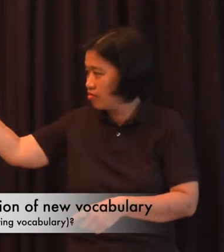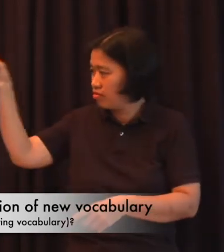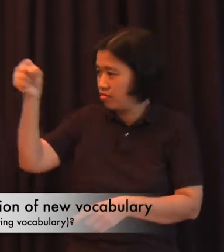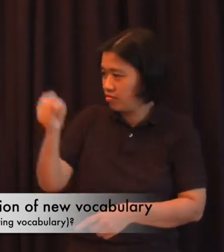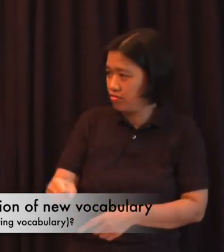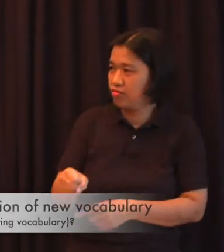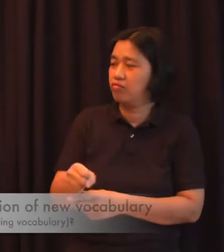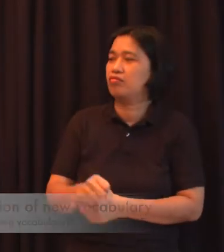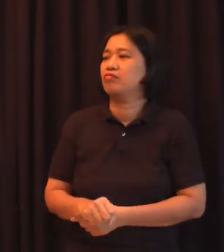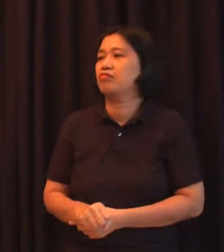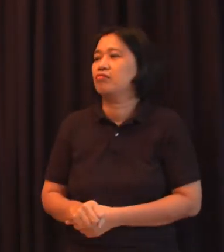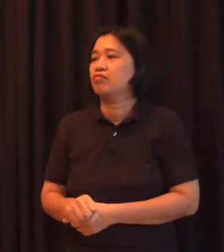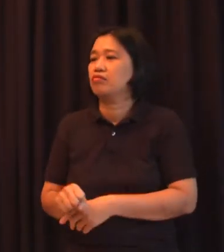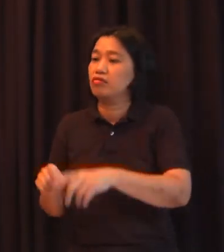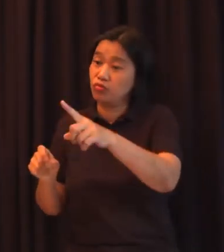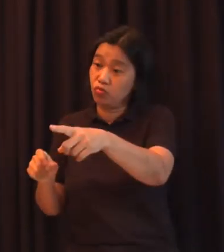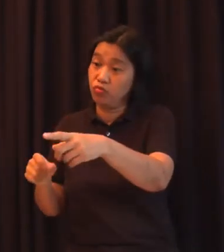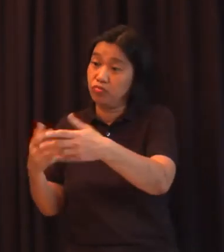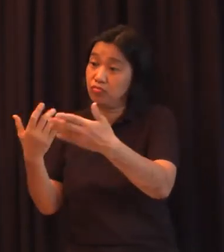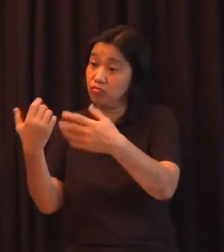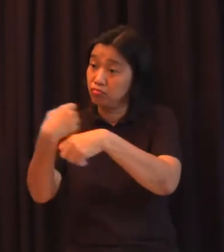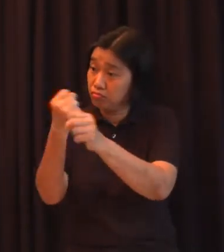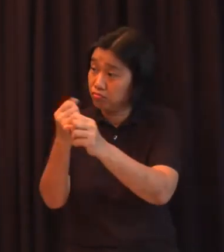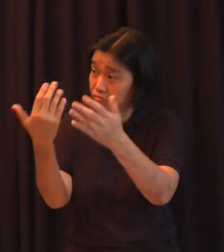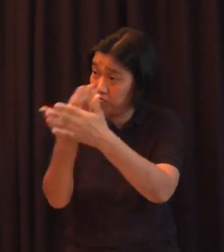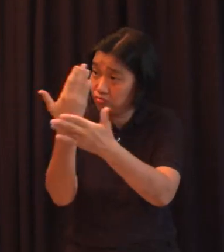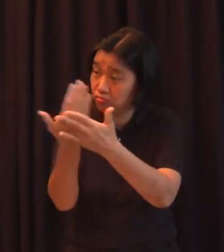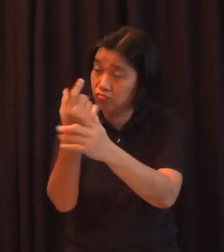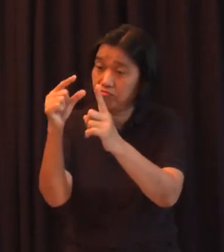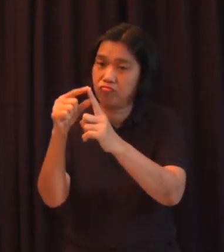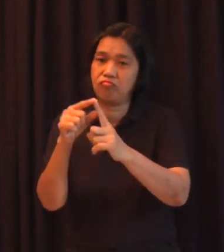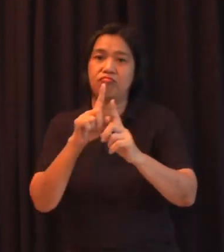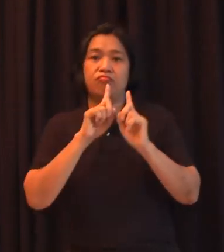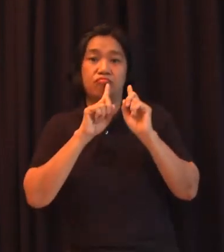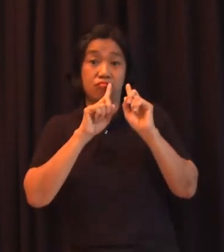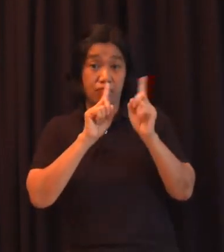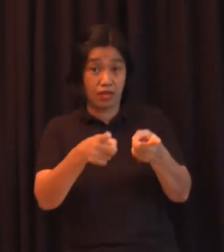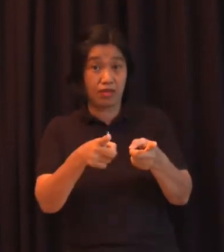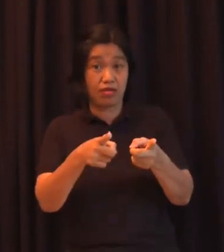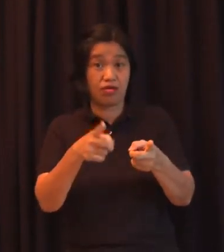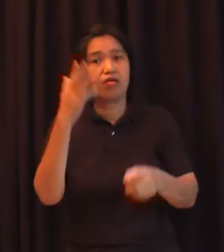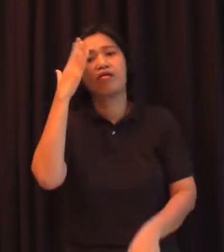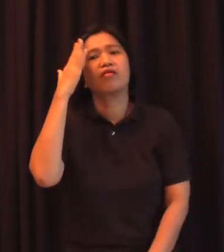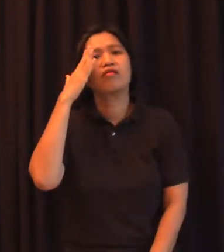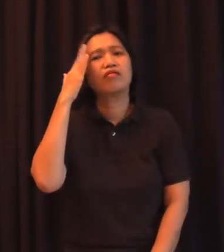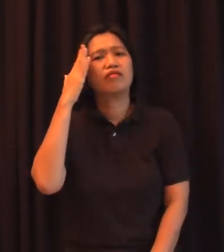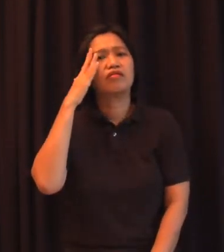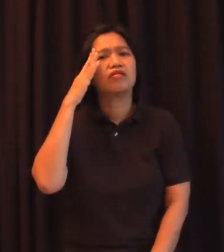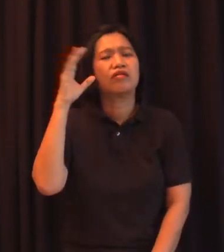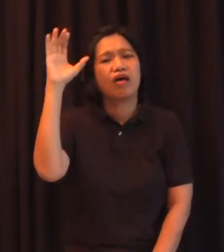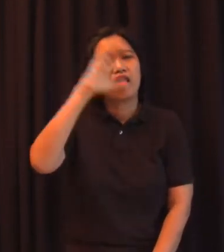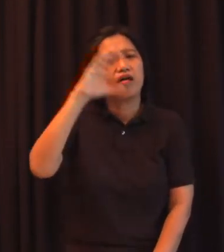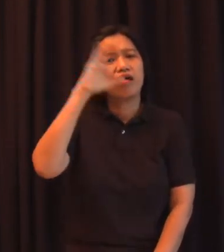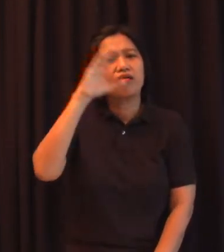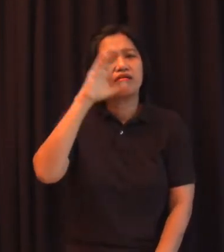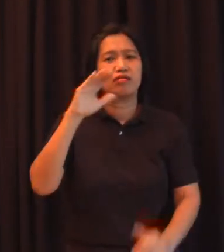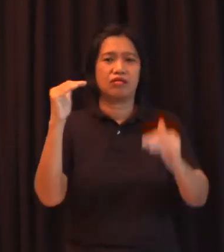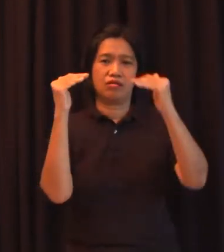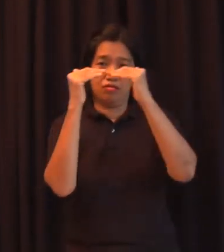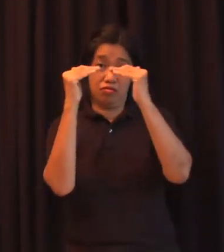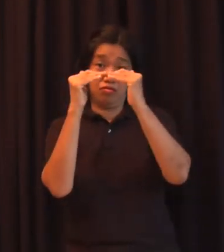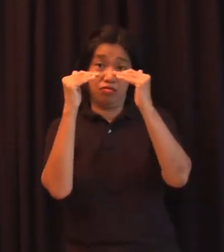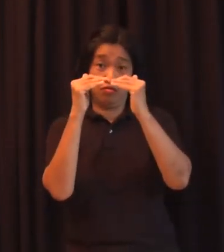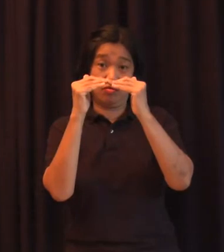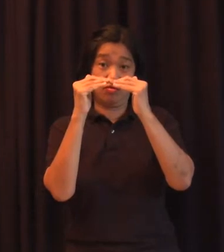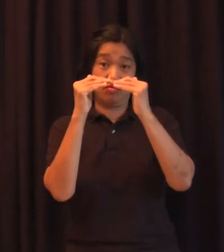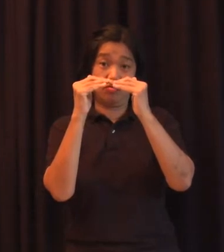gumawa tayo ng panibagong salita conscious din kami dun sa paghanap ng katumbas na mga konsepto na